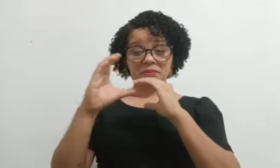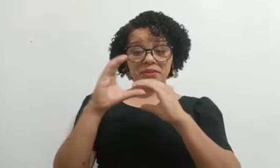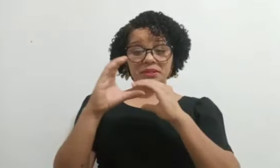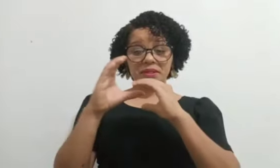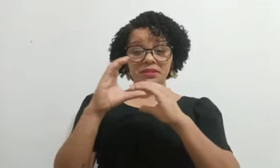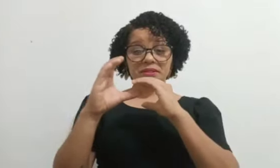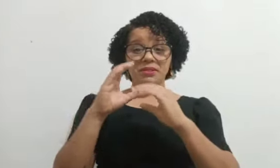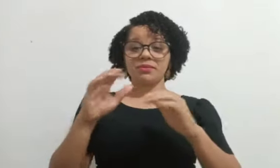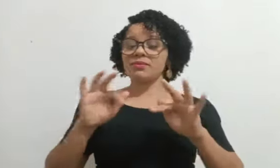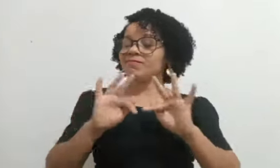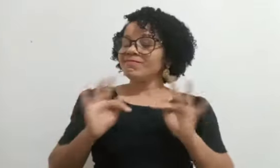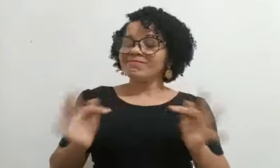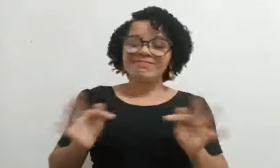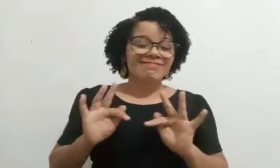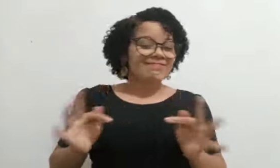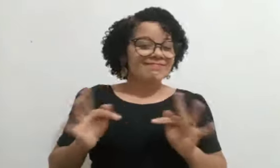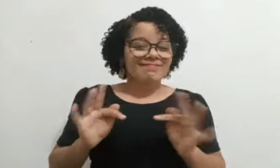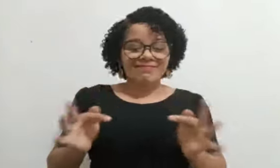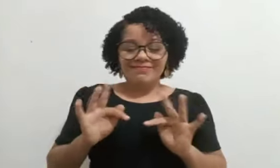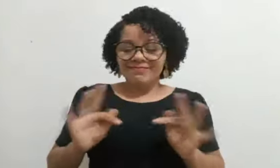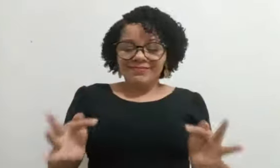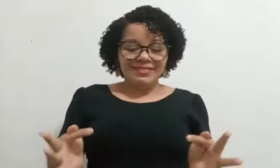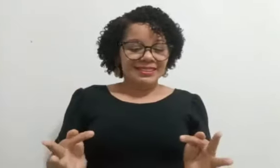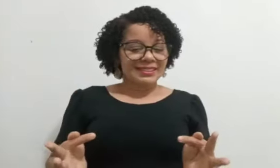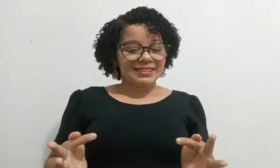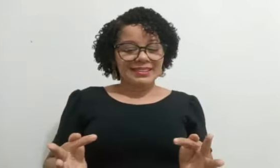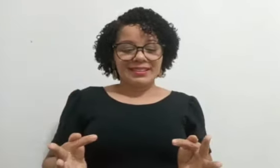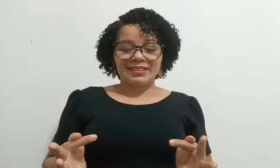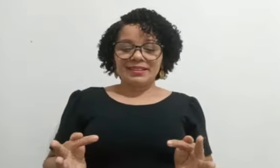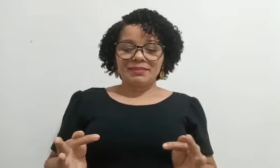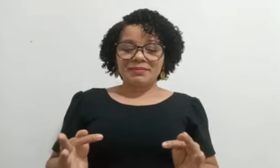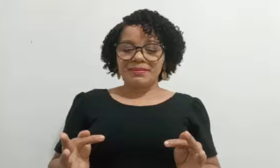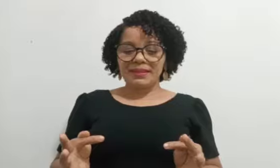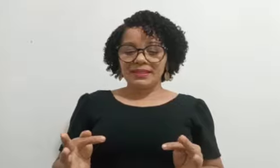Hoje, eu consigo conversar com o surdo de maneira simples.